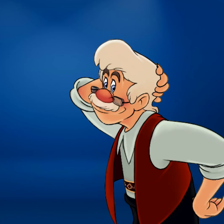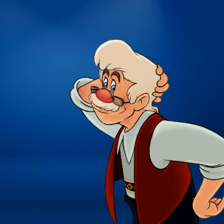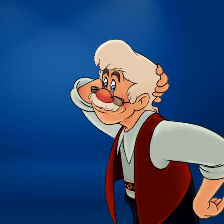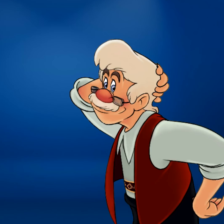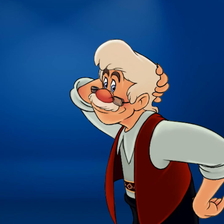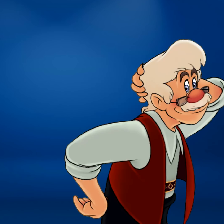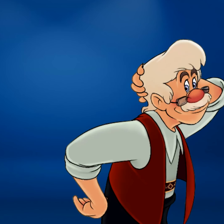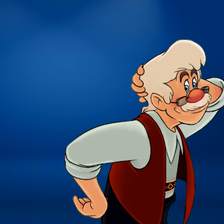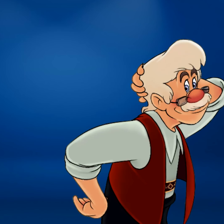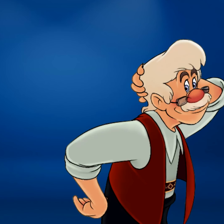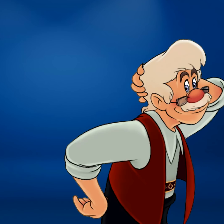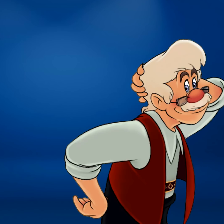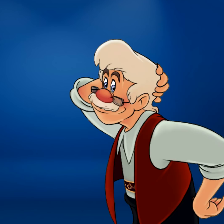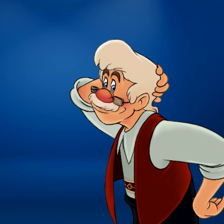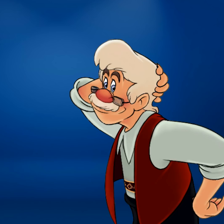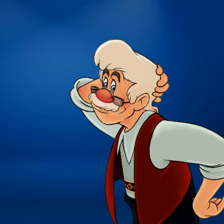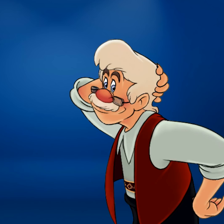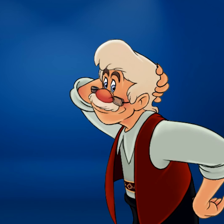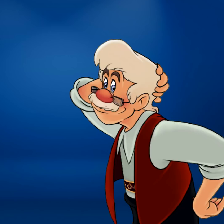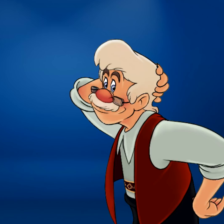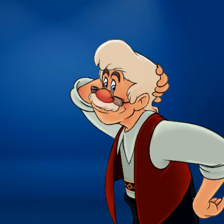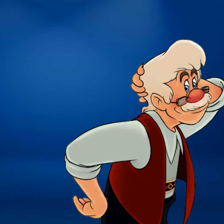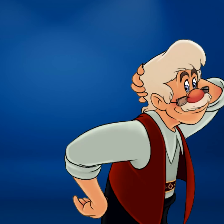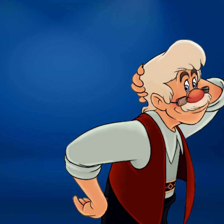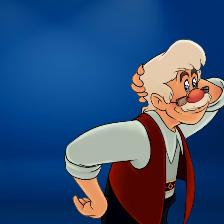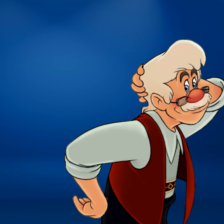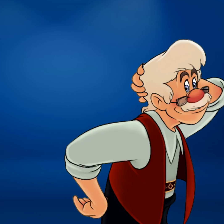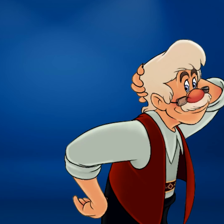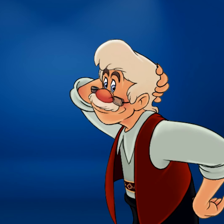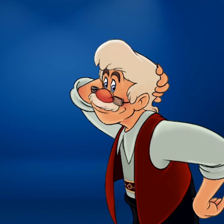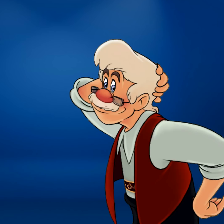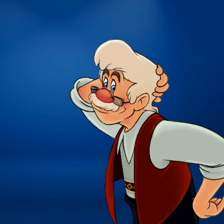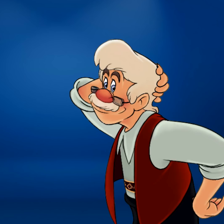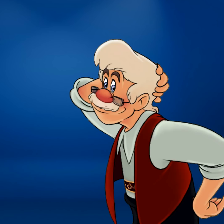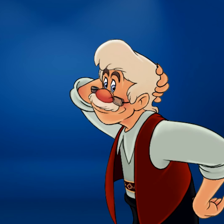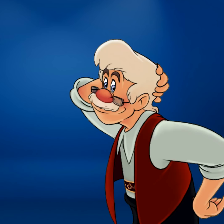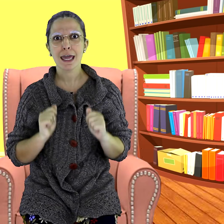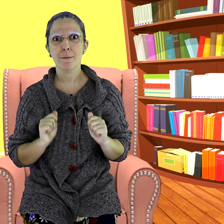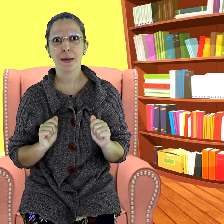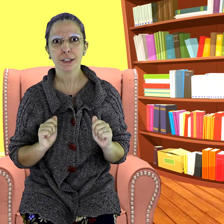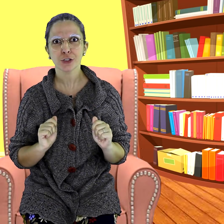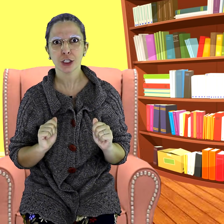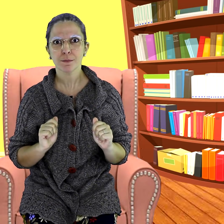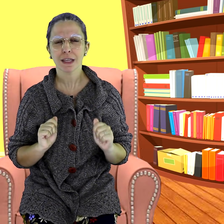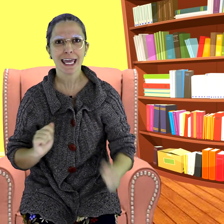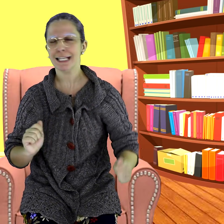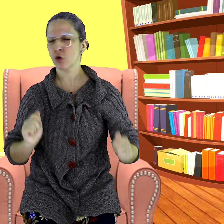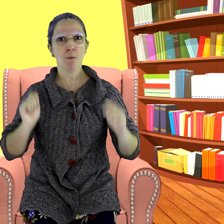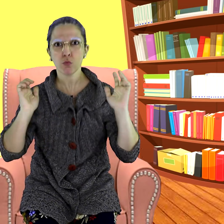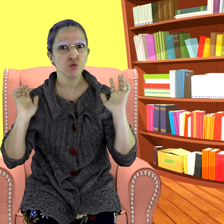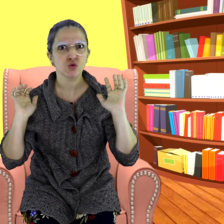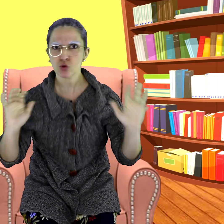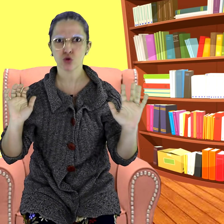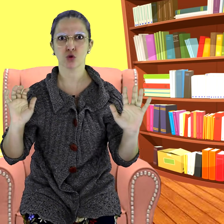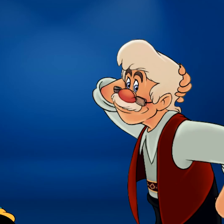lados. Da onde vinha aquela voz? Tinha alguém na casa dele. De repente, ele tomou um susto.